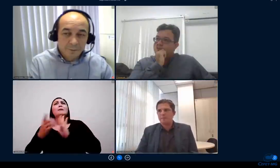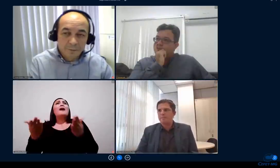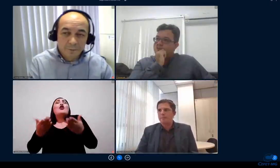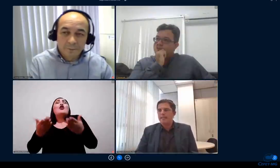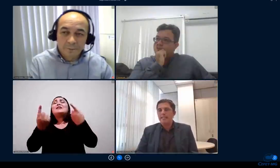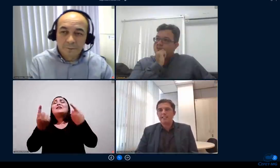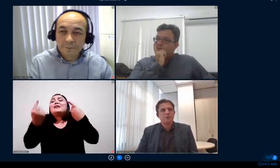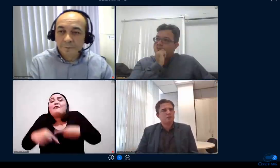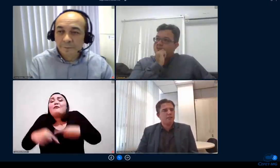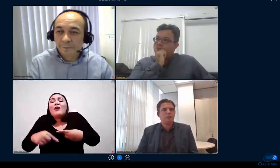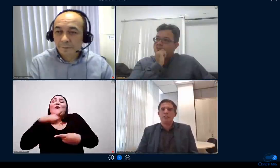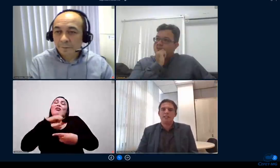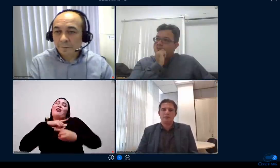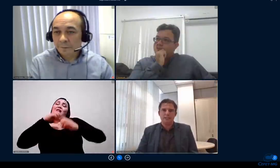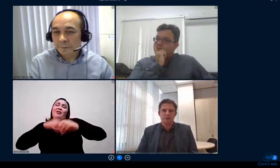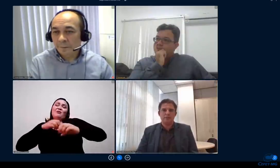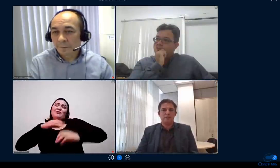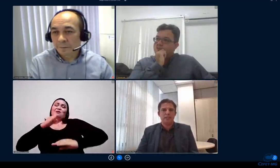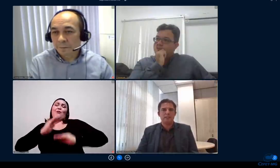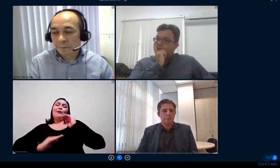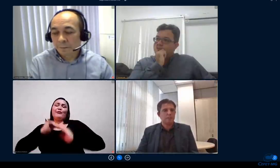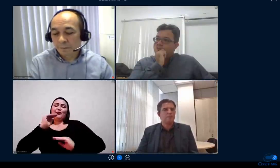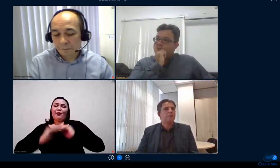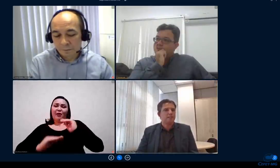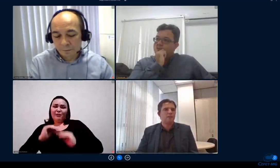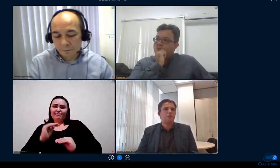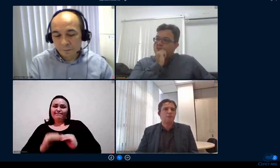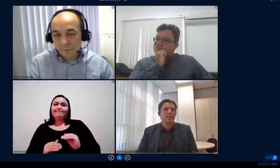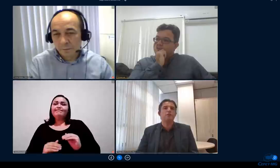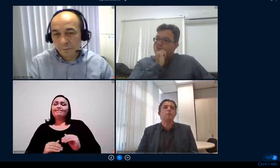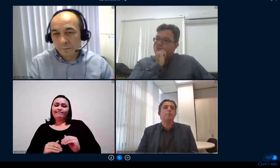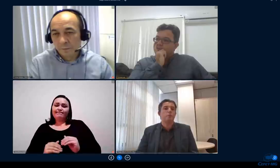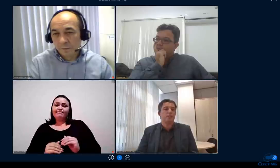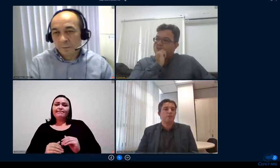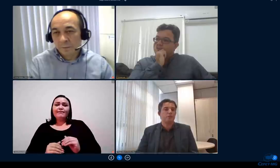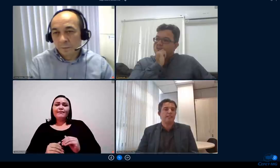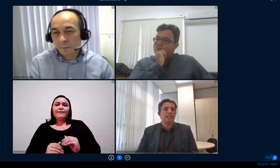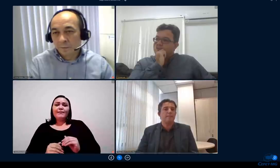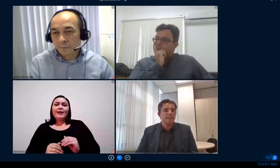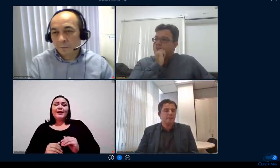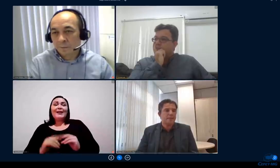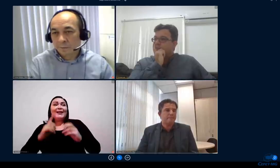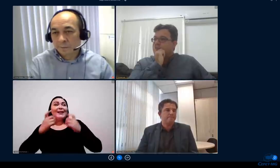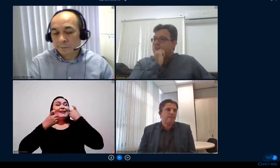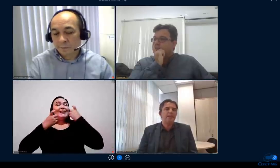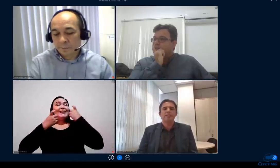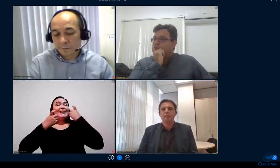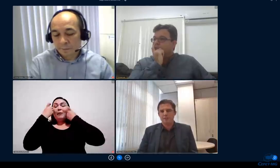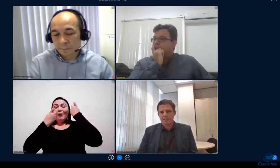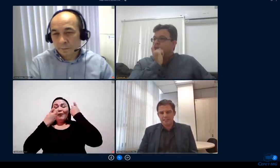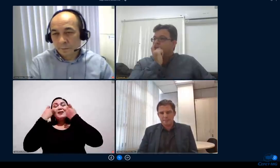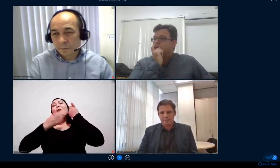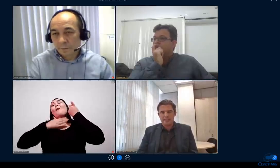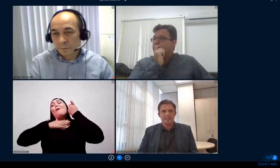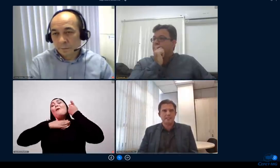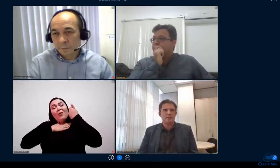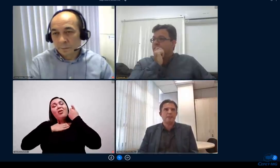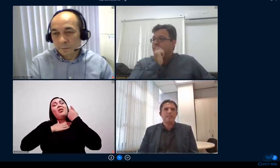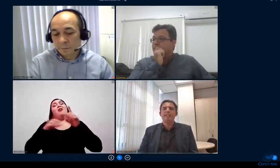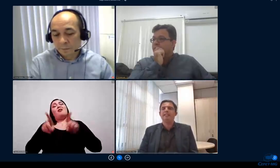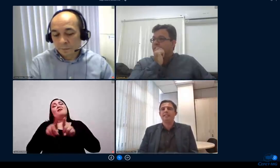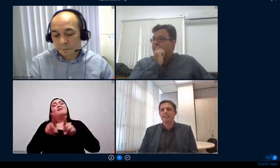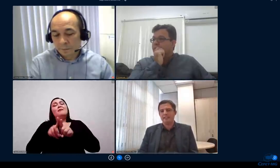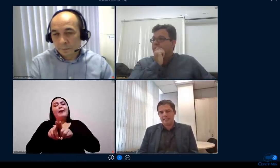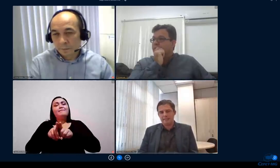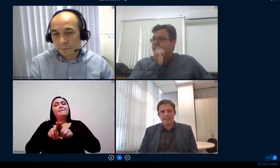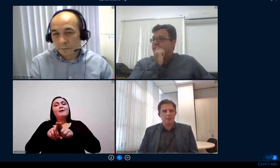profissional e as questões eu acho que as questões que por eles propostas podem ser conjugadas numa preocupação só que a minha também então vou fazer essa primeira questão